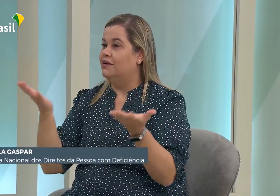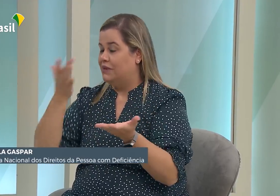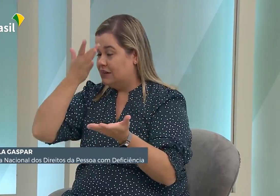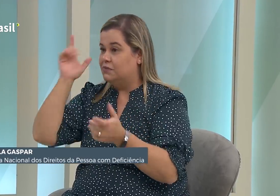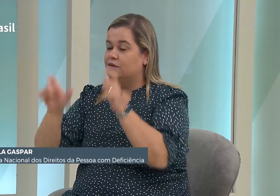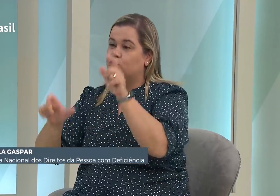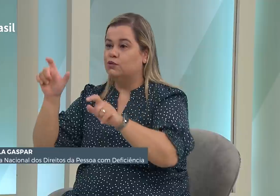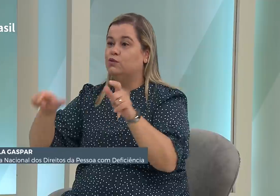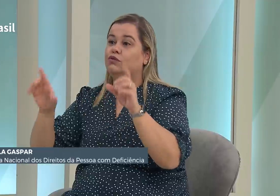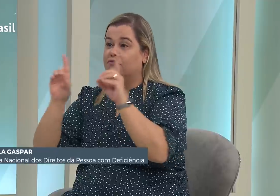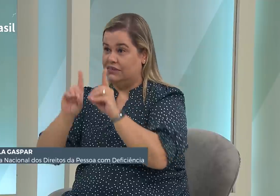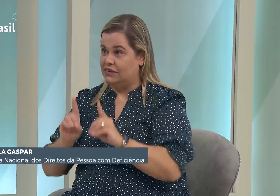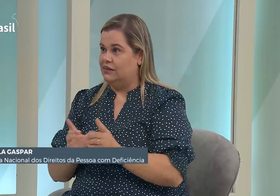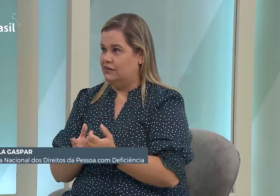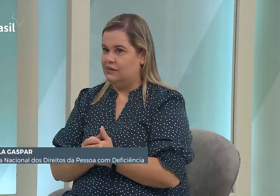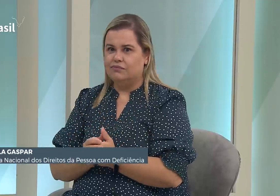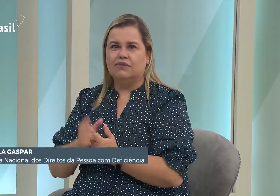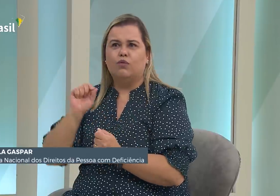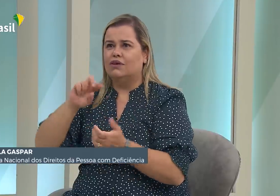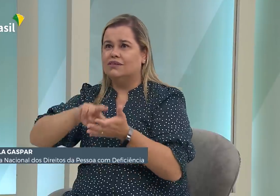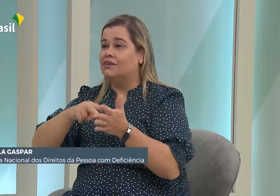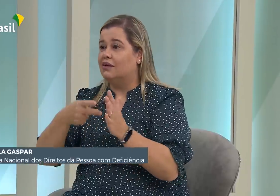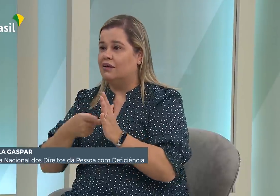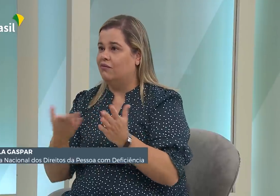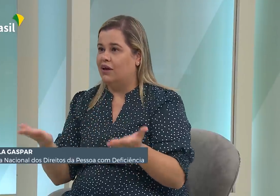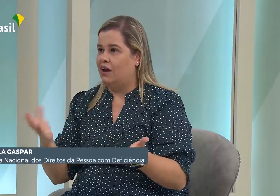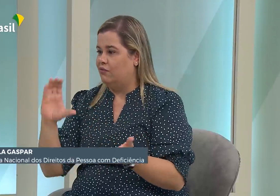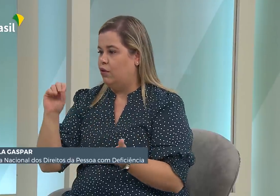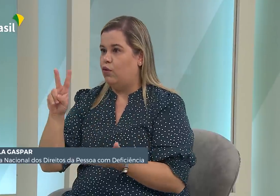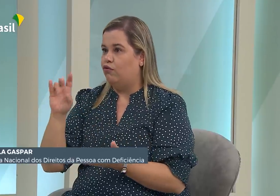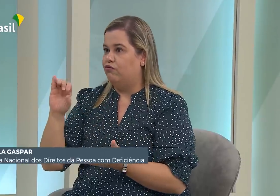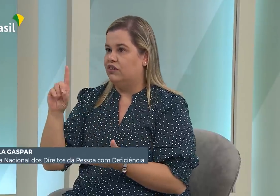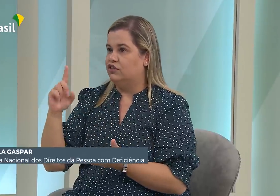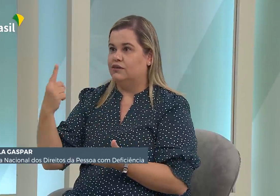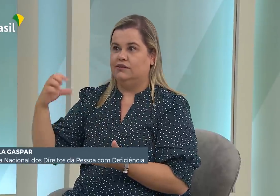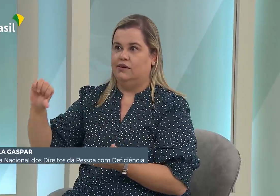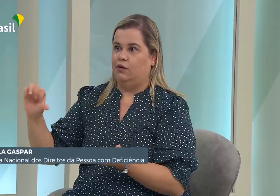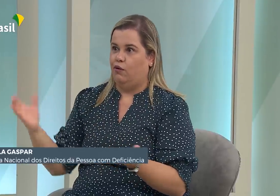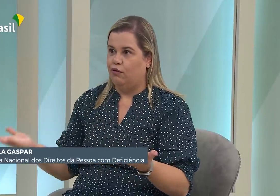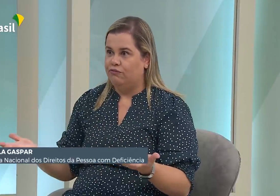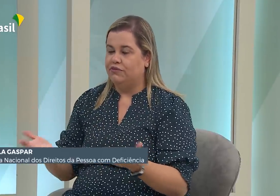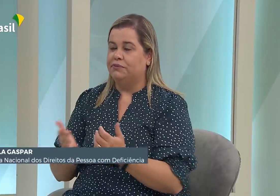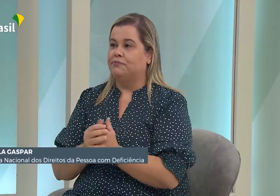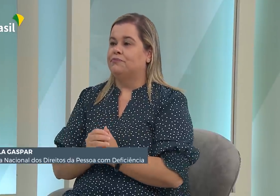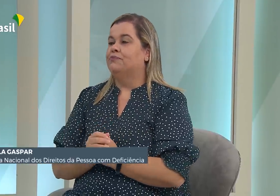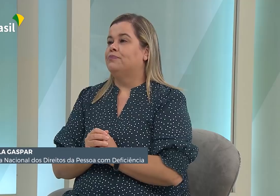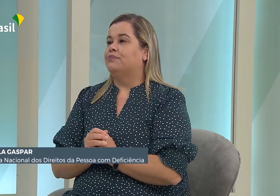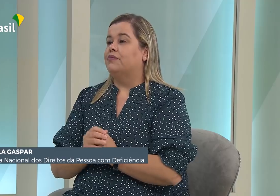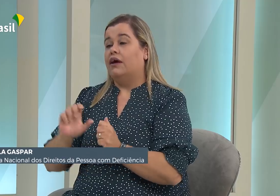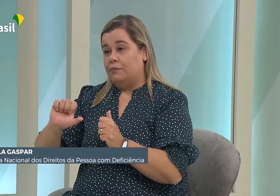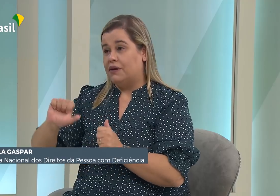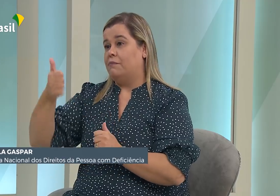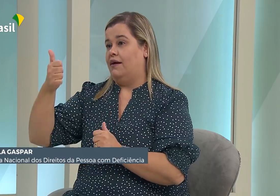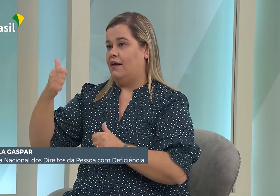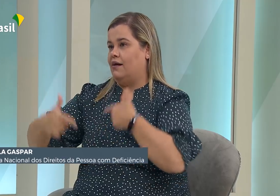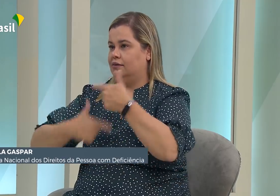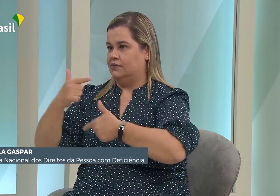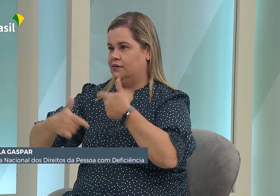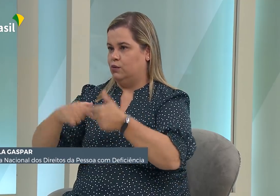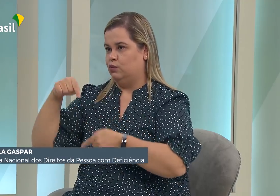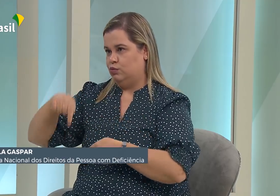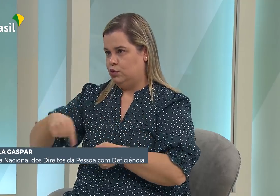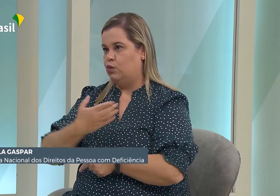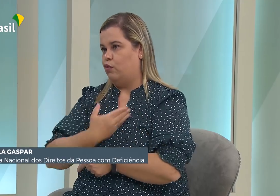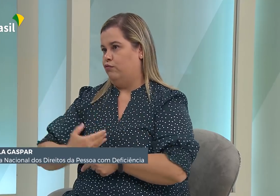Tivemos que pensar em o que fazer para as pessoas com deficiência, porque até então ninguém sabia o que significava Covid-19.